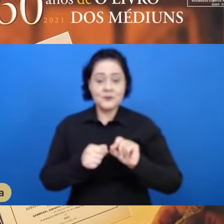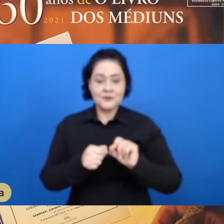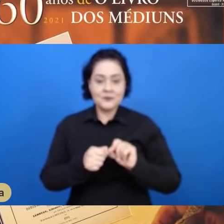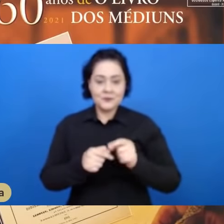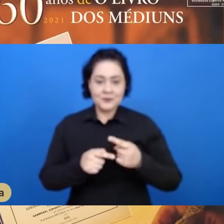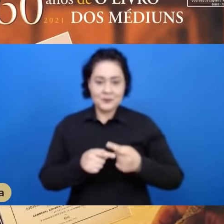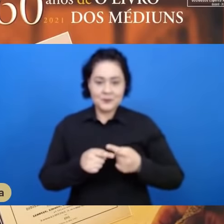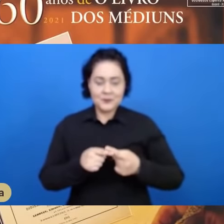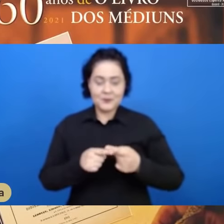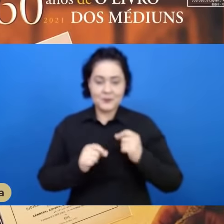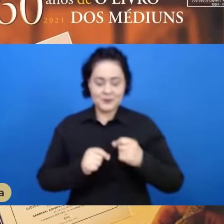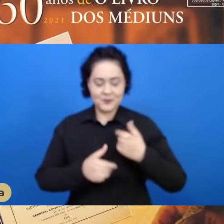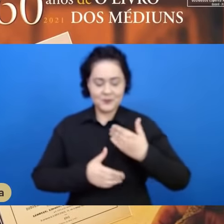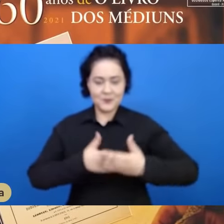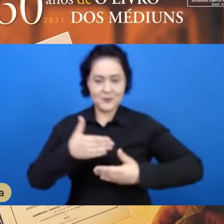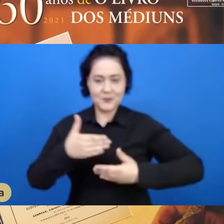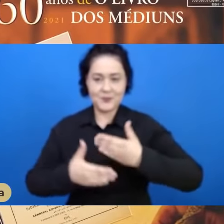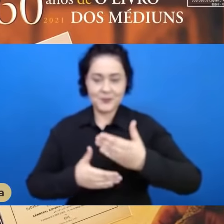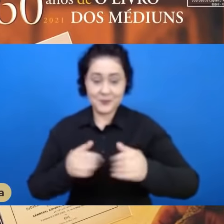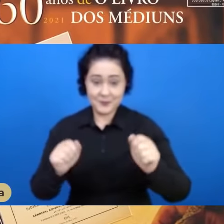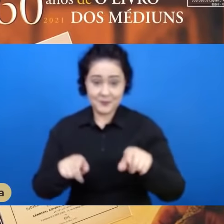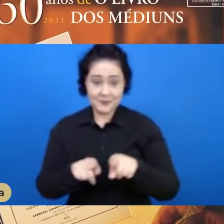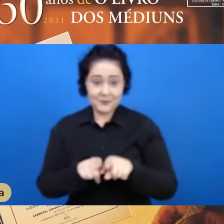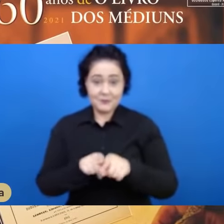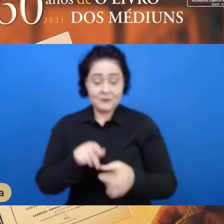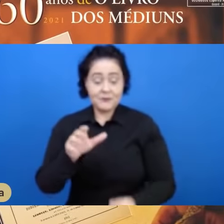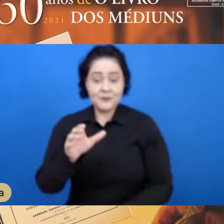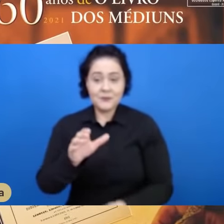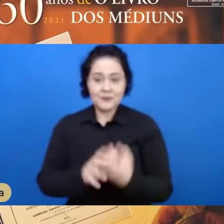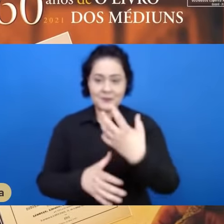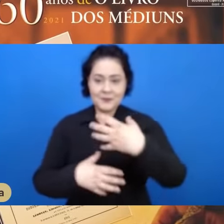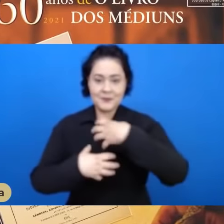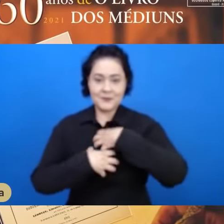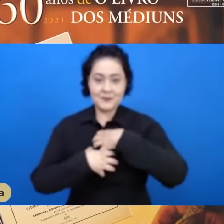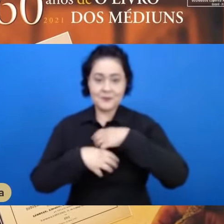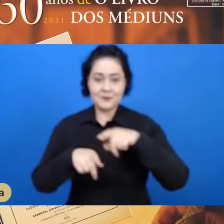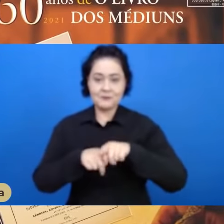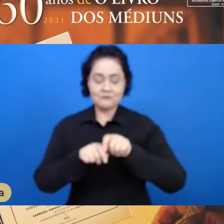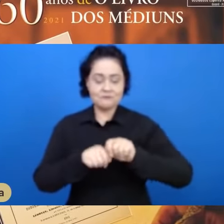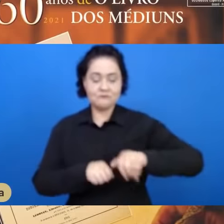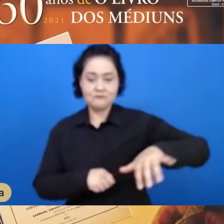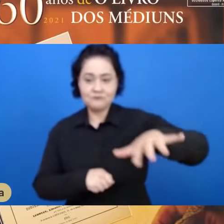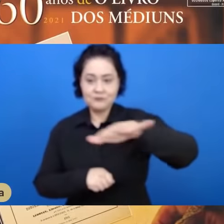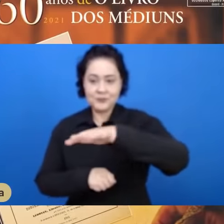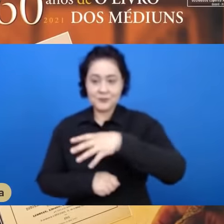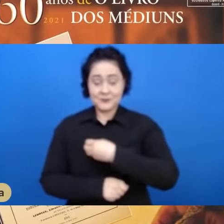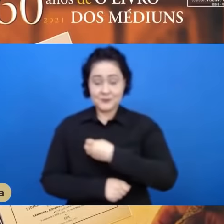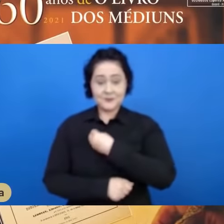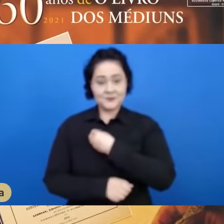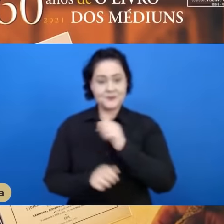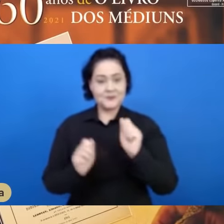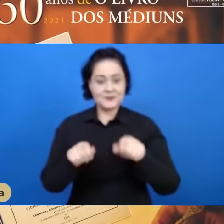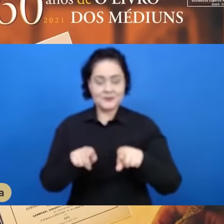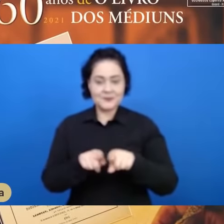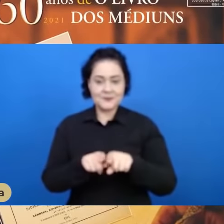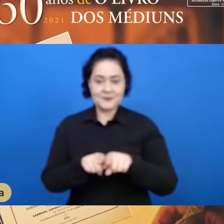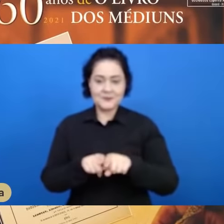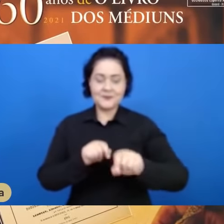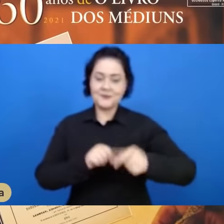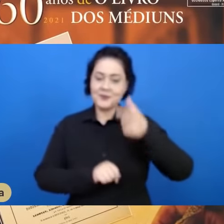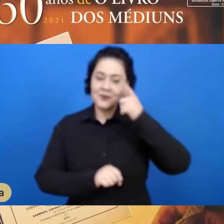o progresso que nasce nas fontes, nos mananciais superiores da vida venha a também